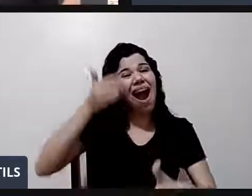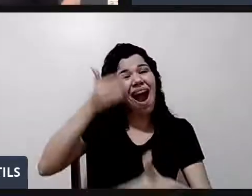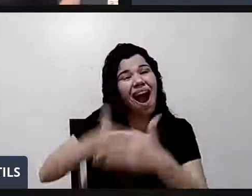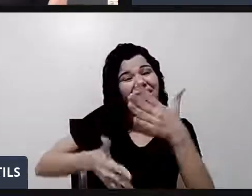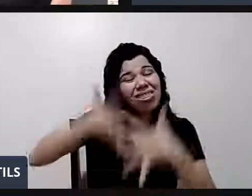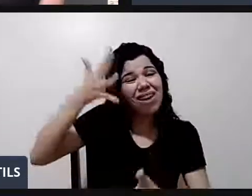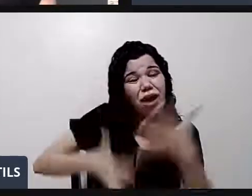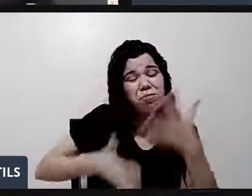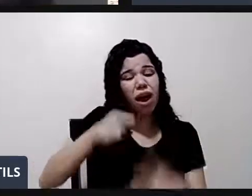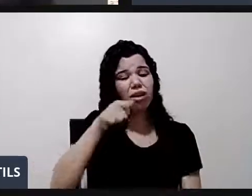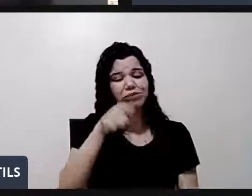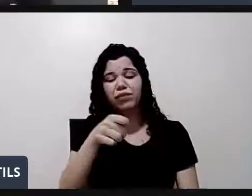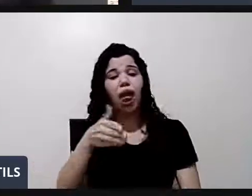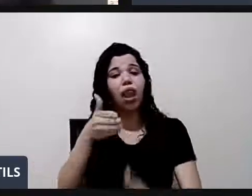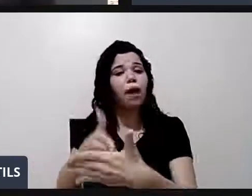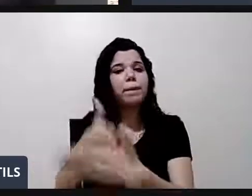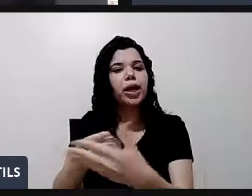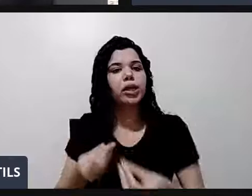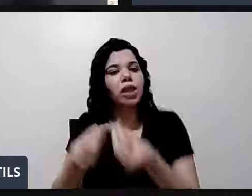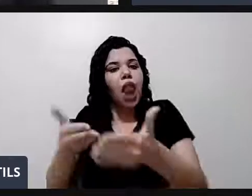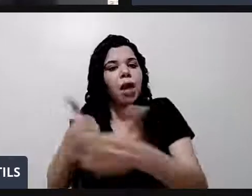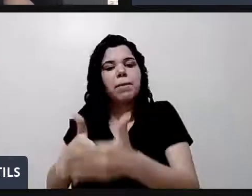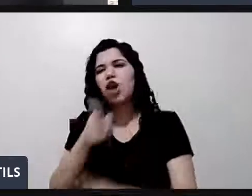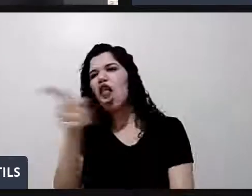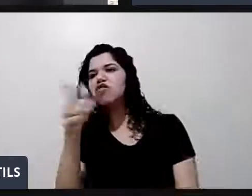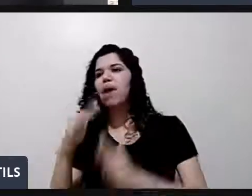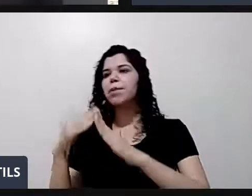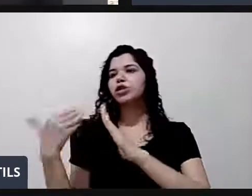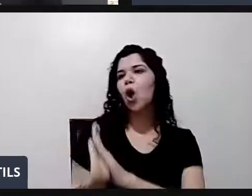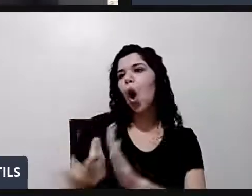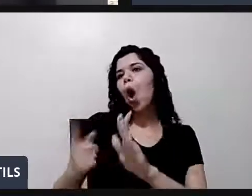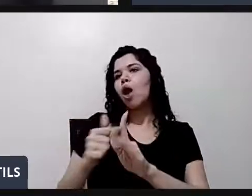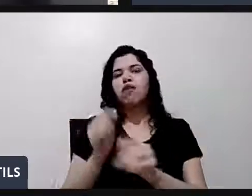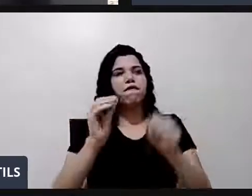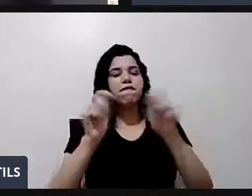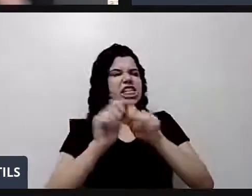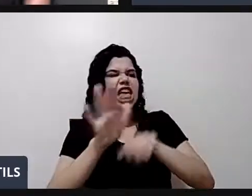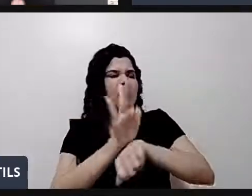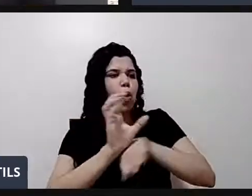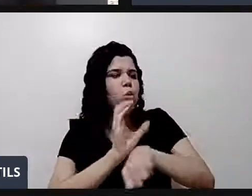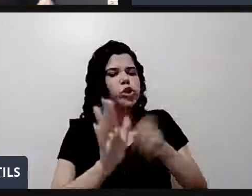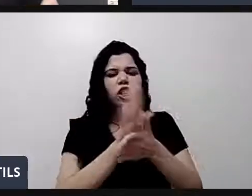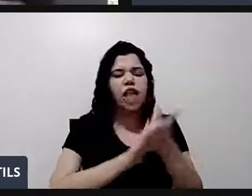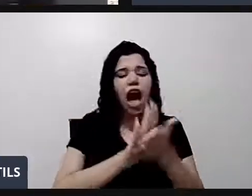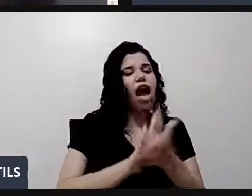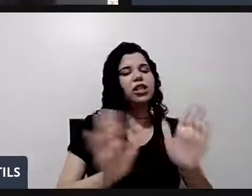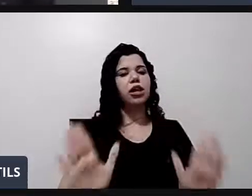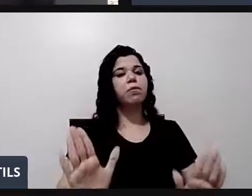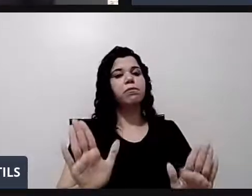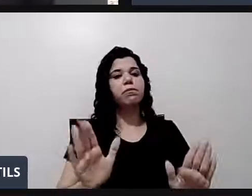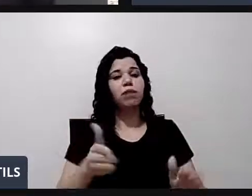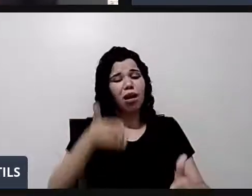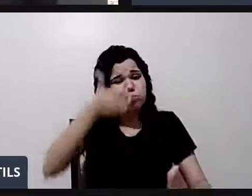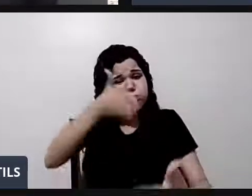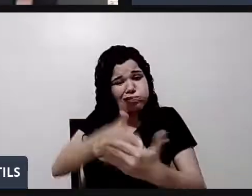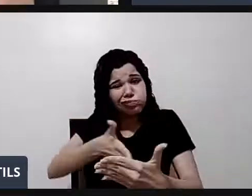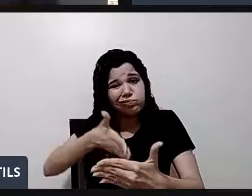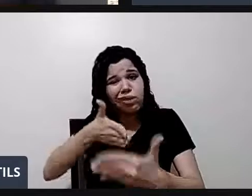conseguir fazer isso, não. Então, ele não vai para a escola, ou ele não vai fazer tal curso, ou ele não vai fazer isso. Vai interrompendo com o cara, mas ele quer